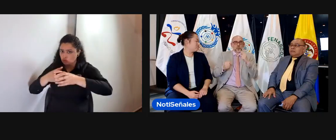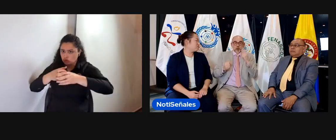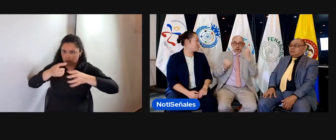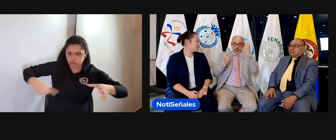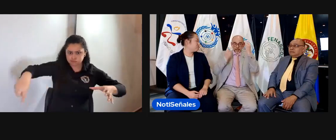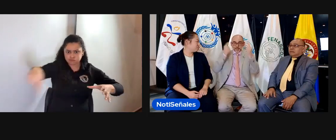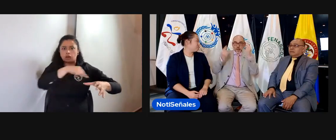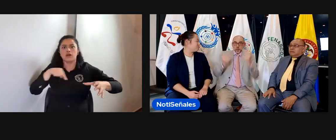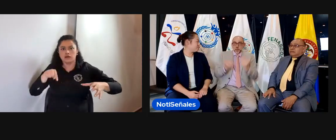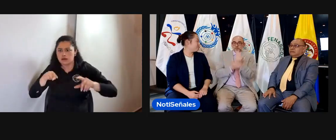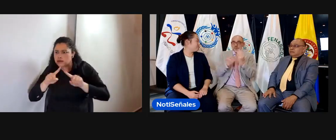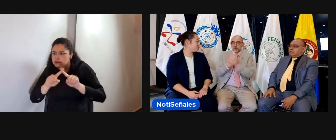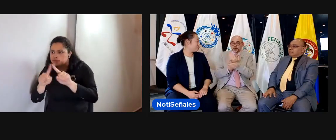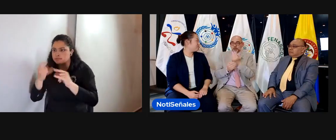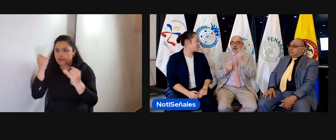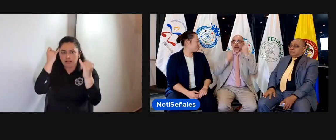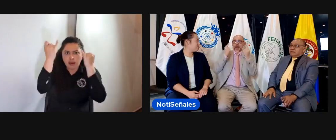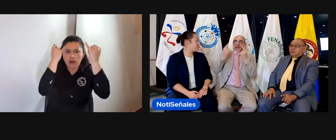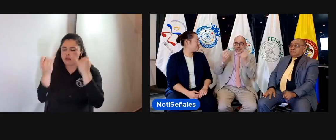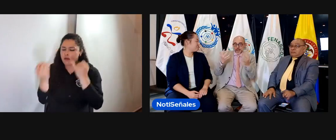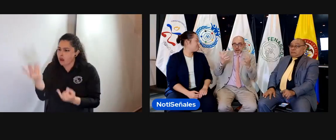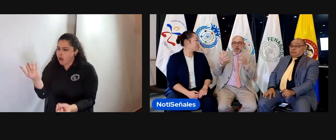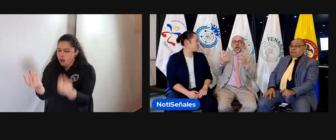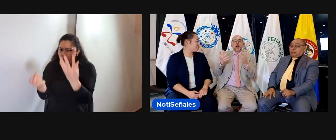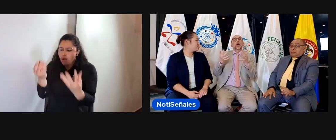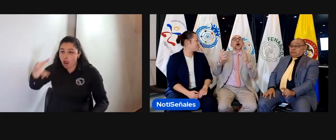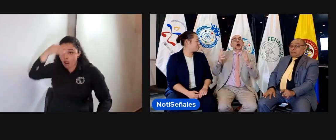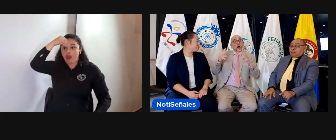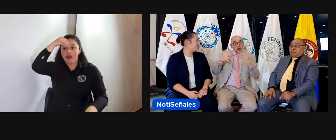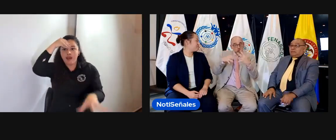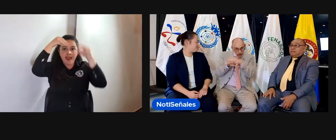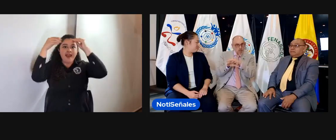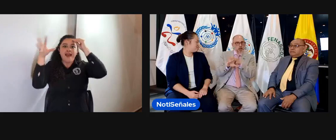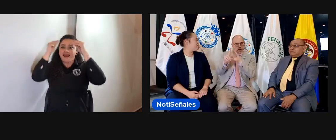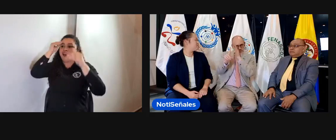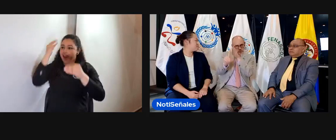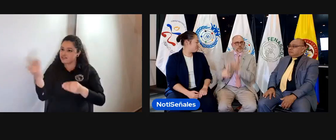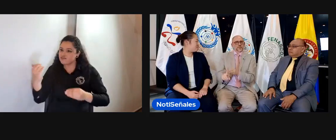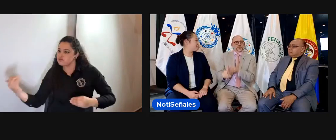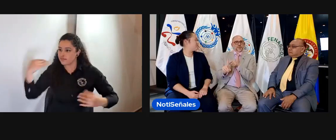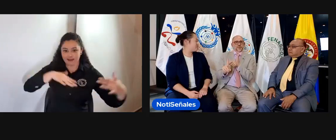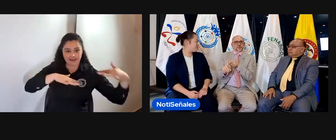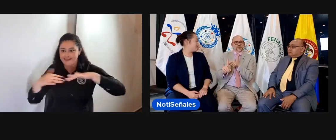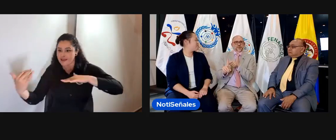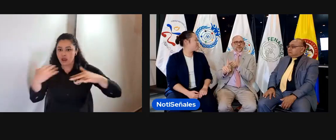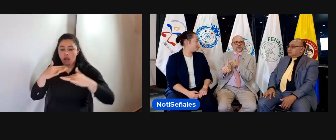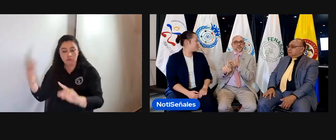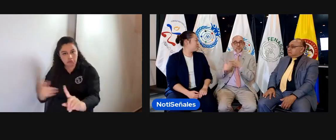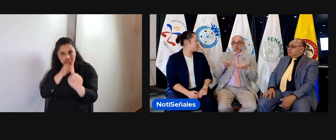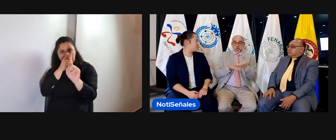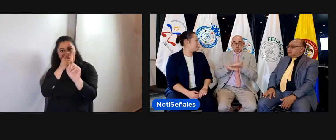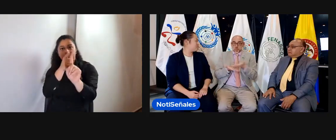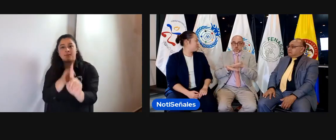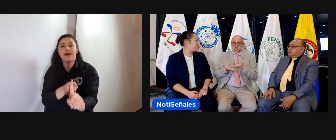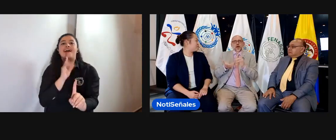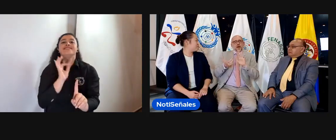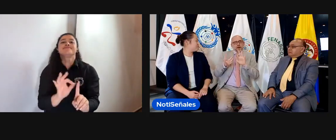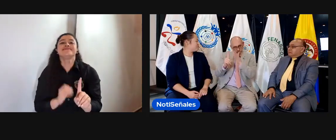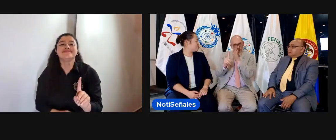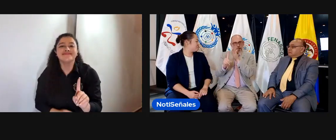El trabajo de las asociaciones permiten esto, permiten conocer las ideas de la comunidad, permiten que se